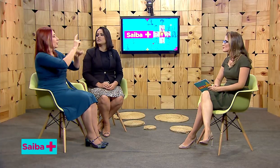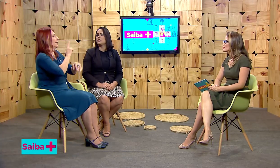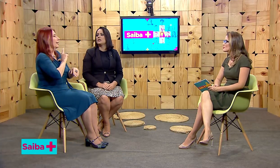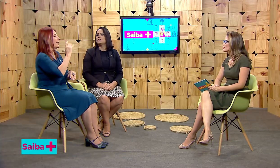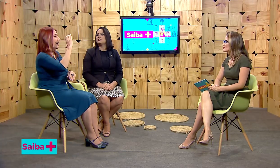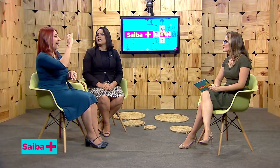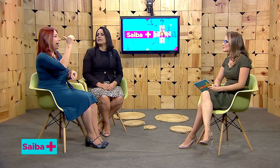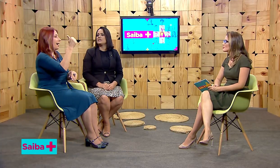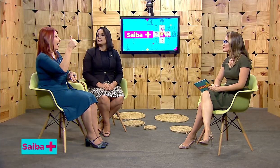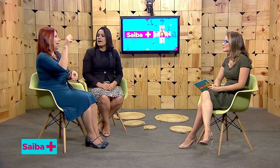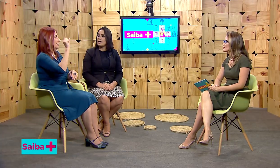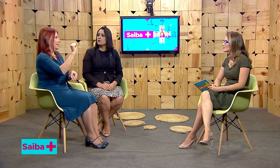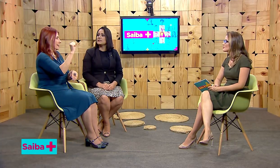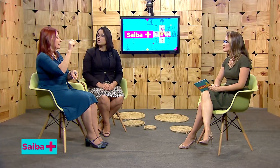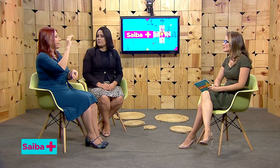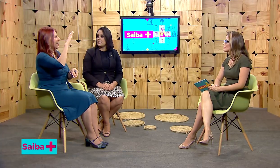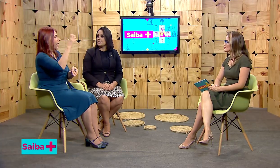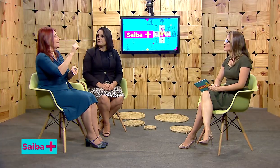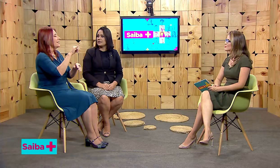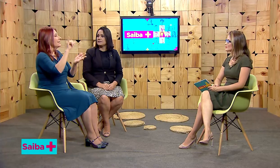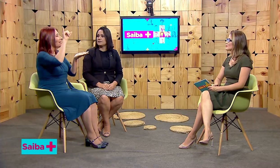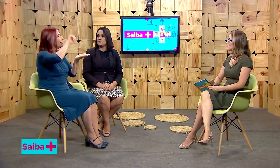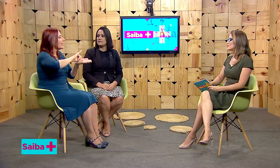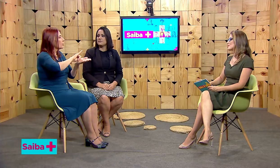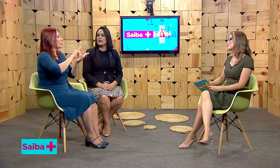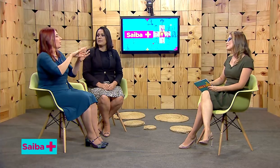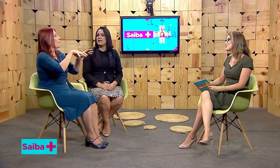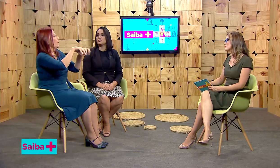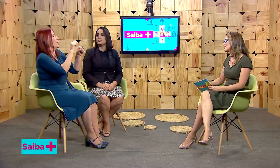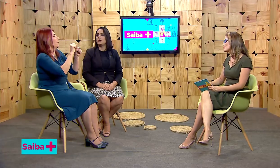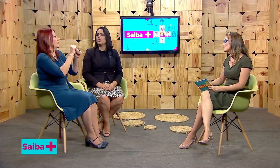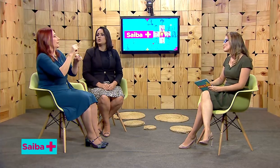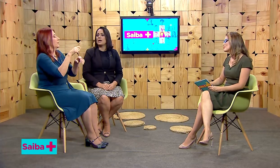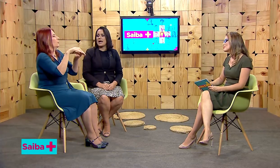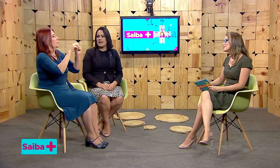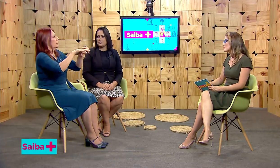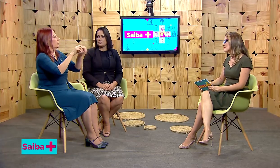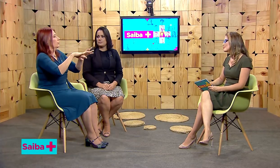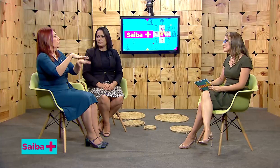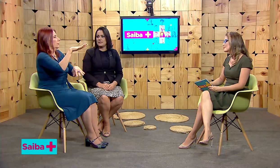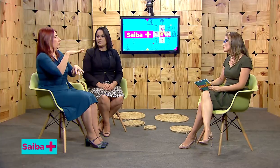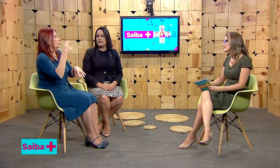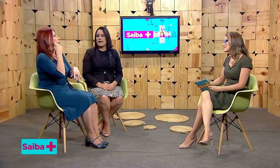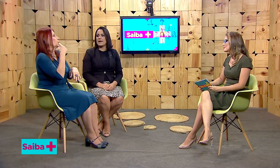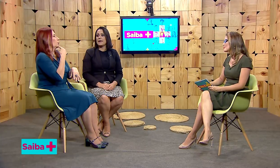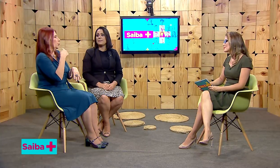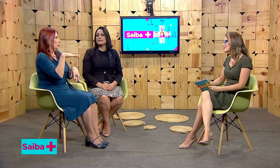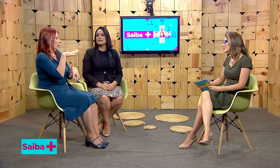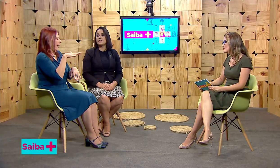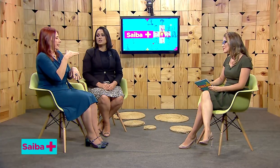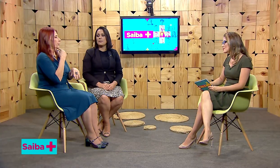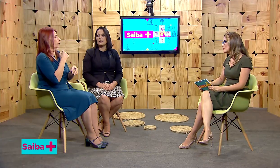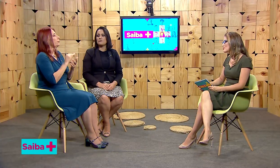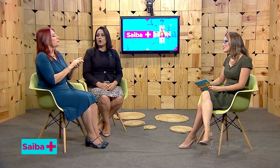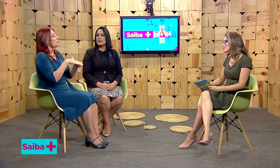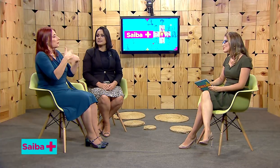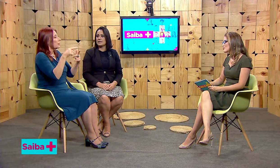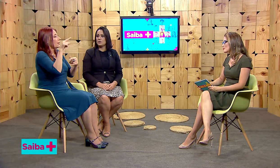de cada estado, esses representantes, especificamente do CAES, que é representante para a formação